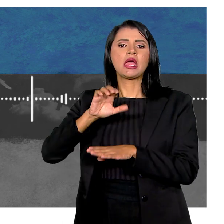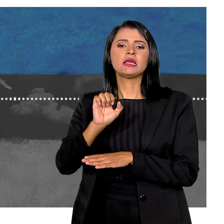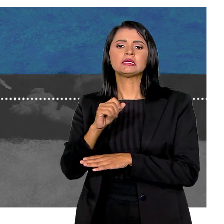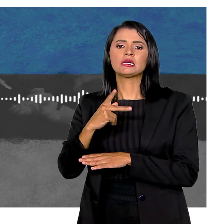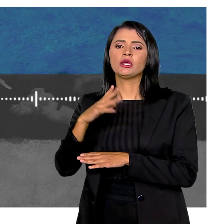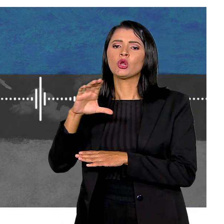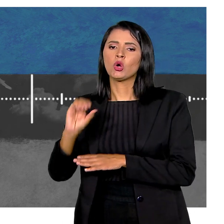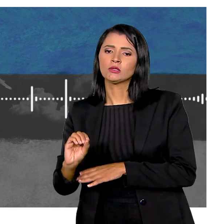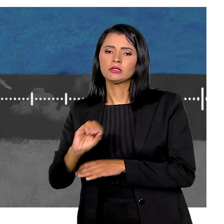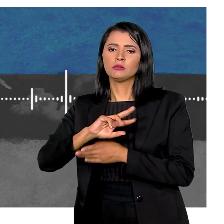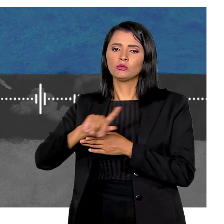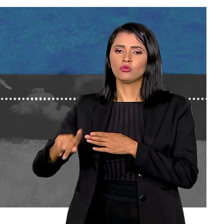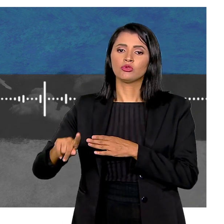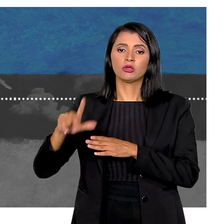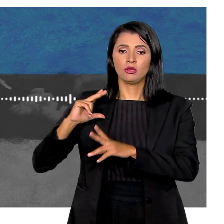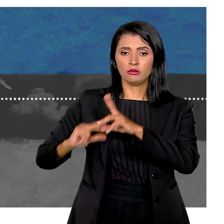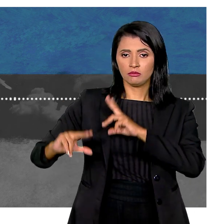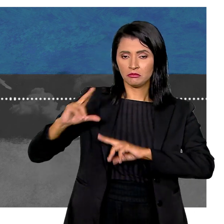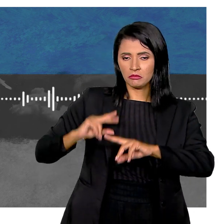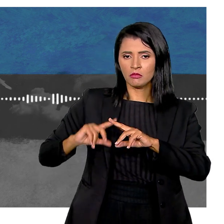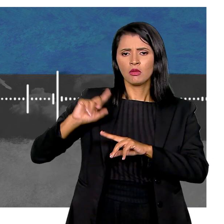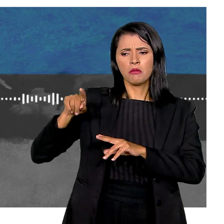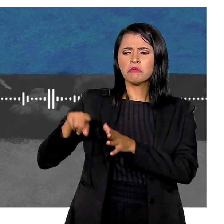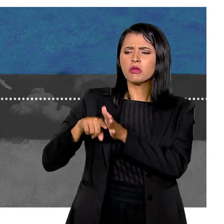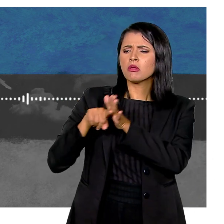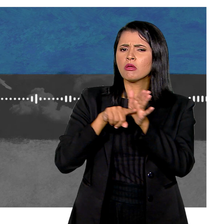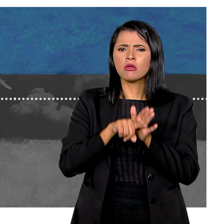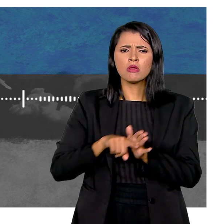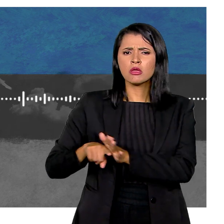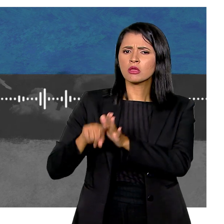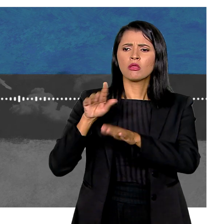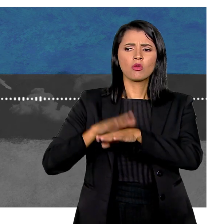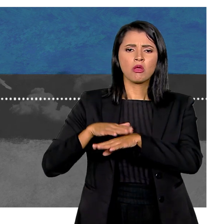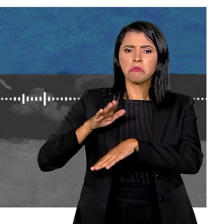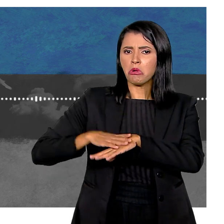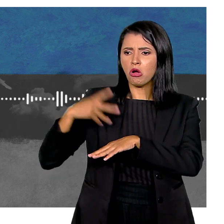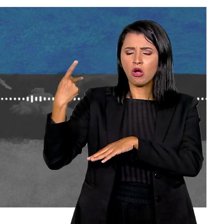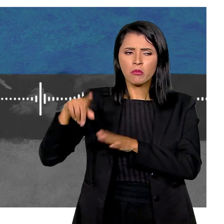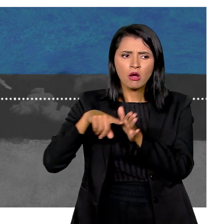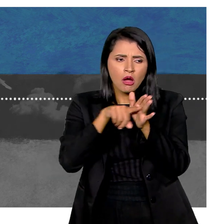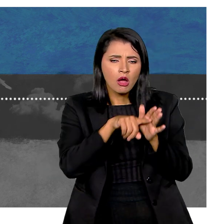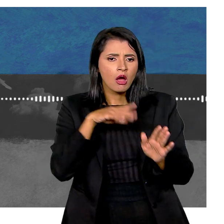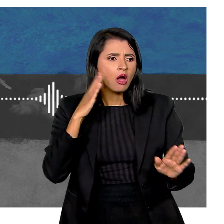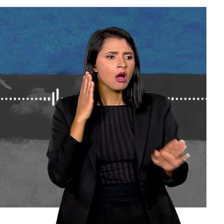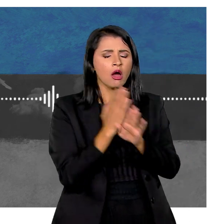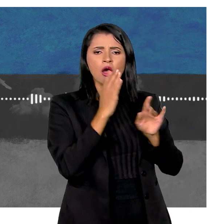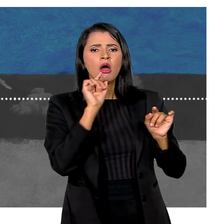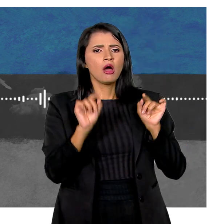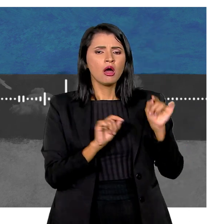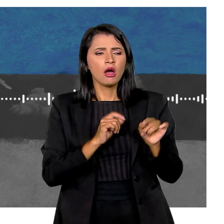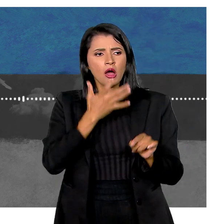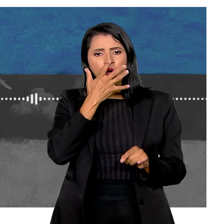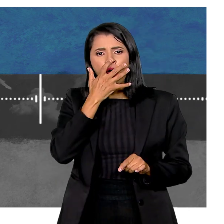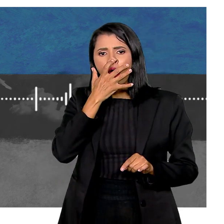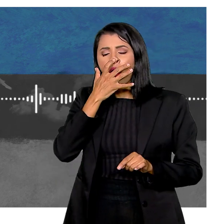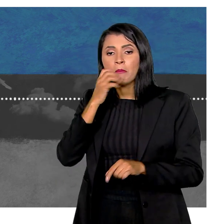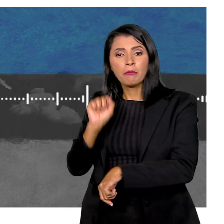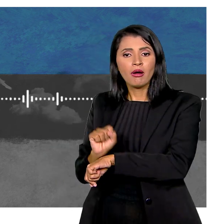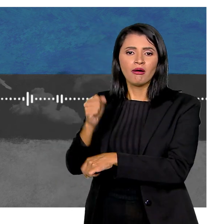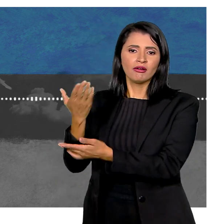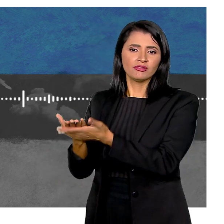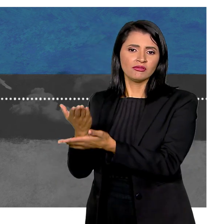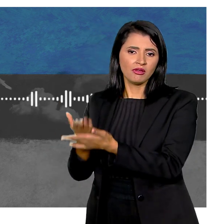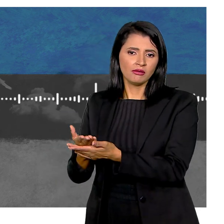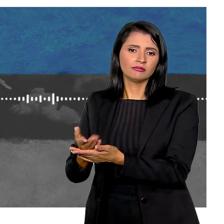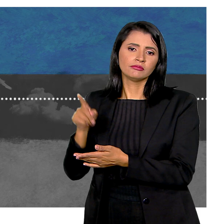esclerose múltipla Ainda na adolescência Depois de pesquisar Sobre a doença Por conta própria A primeira reação dela Foi querer